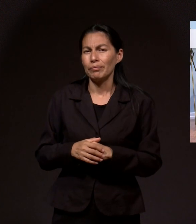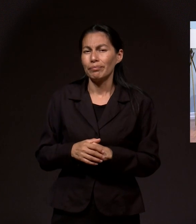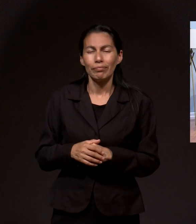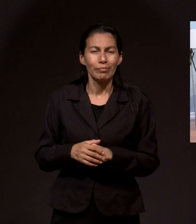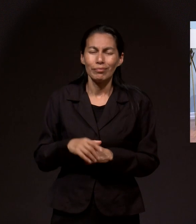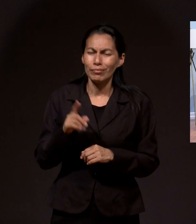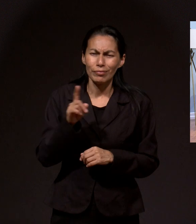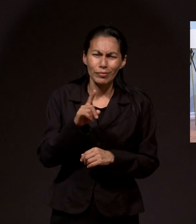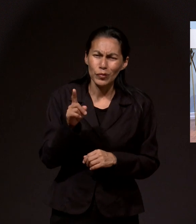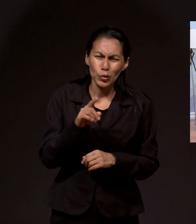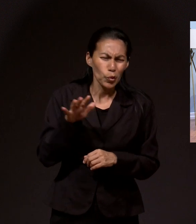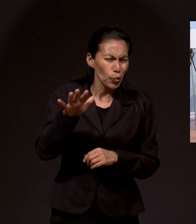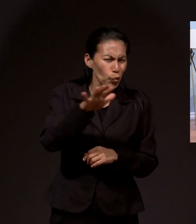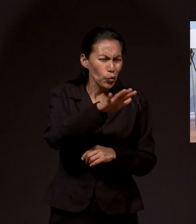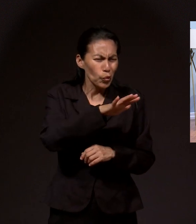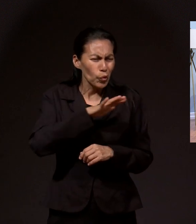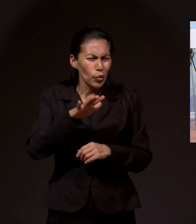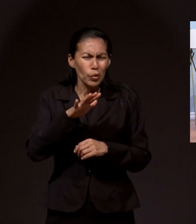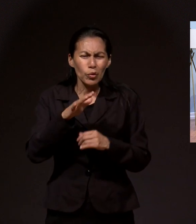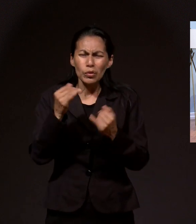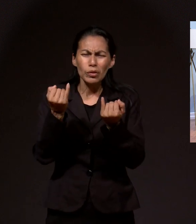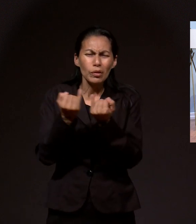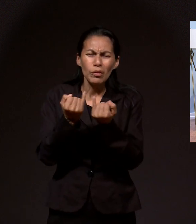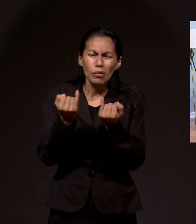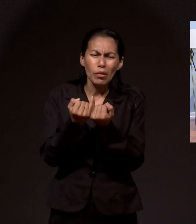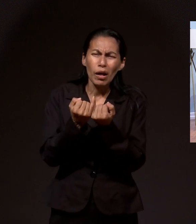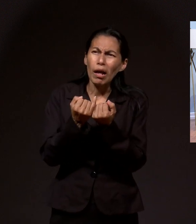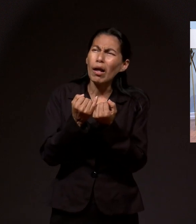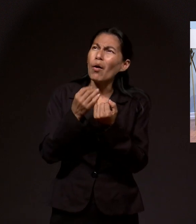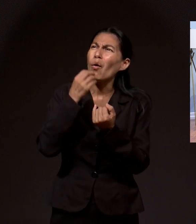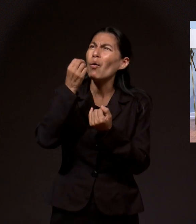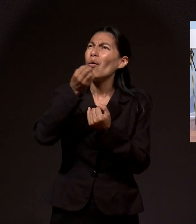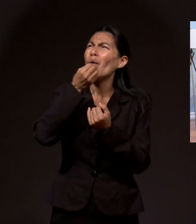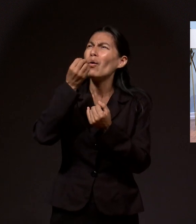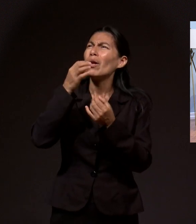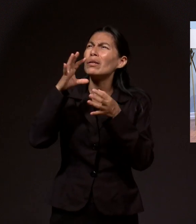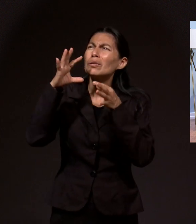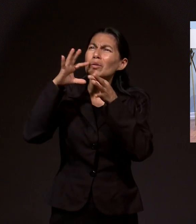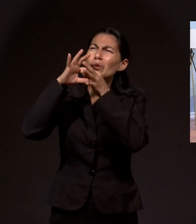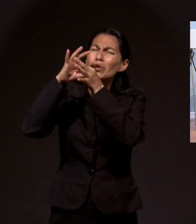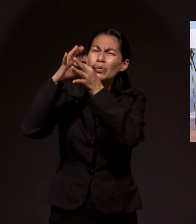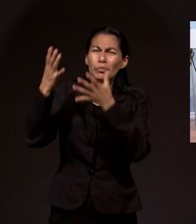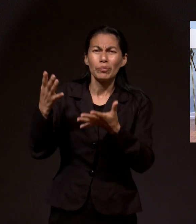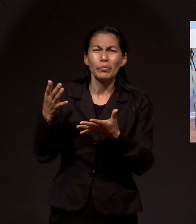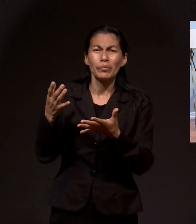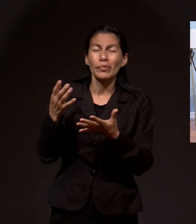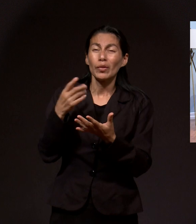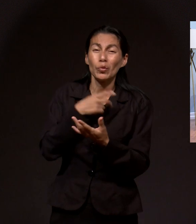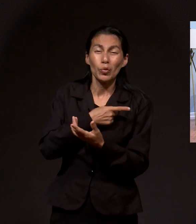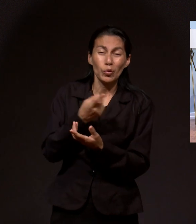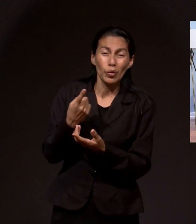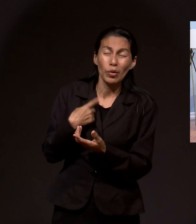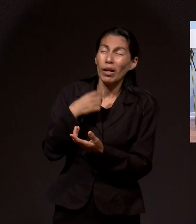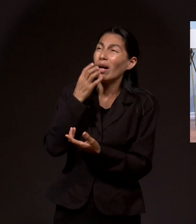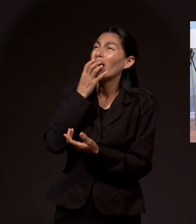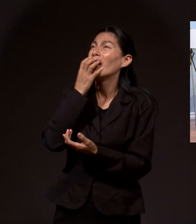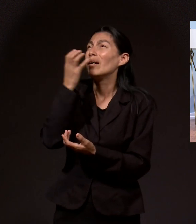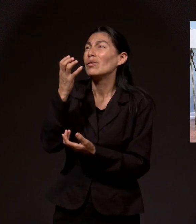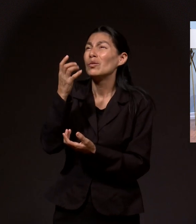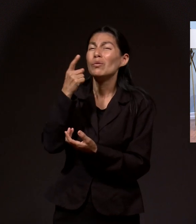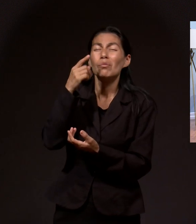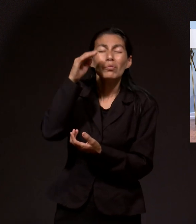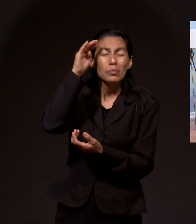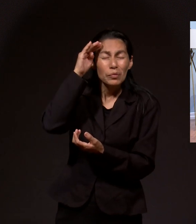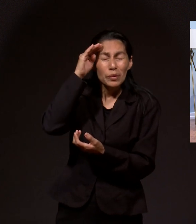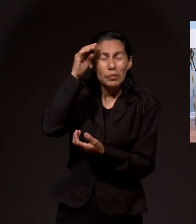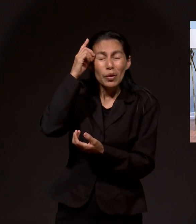estamos tan lejos de Dios como a una oración y tan cerca de Él como a una oración. Un clamor, un